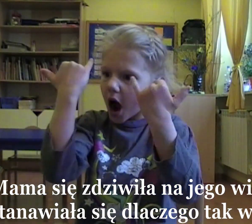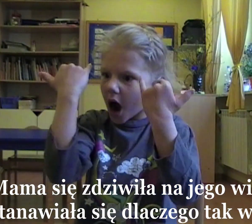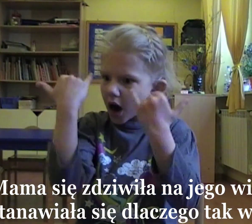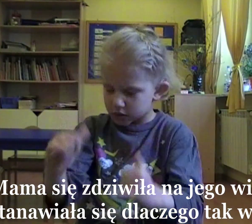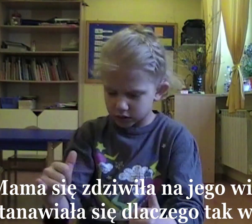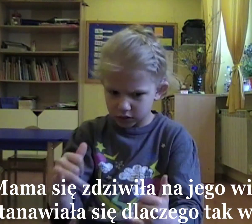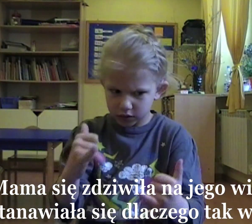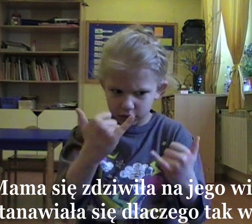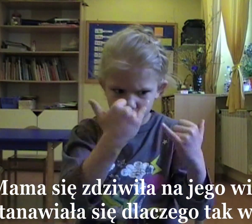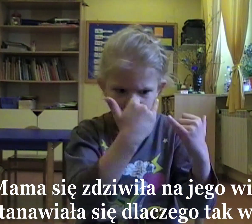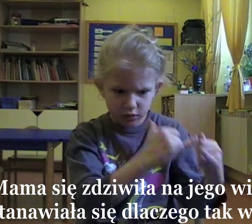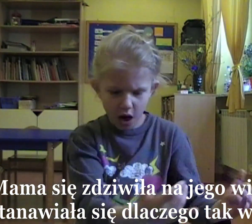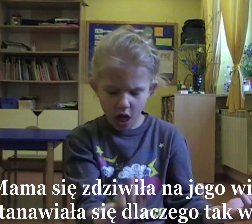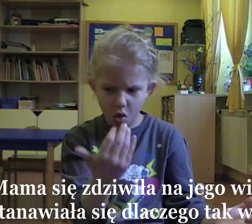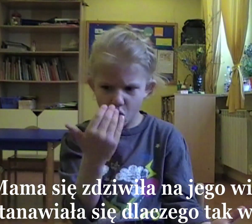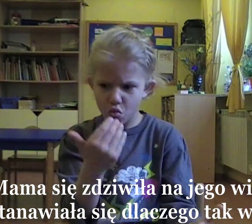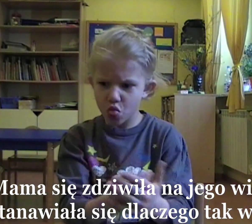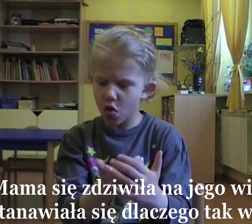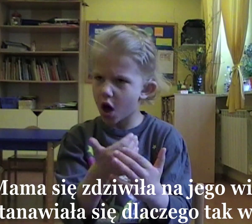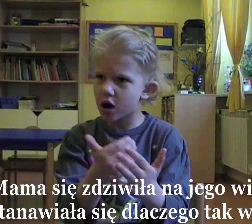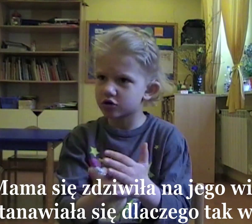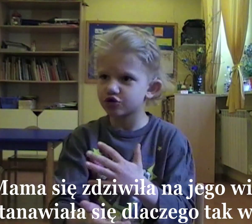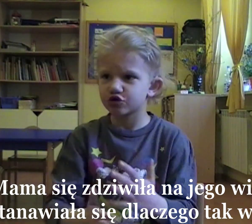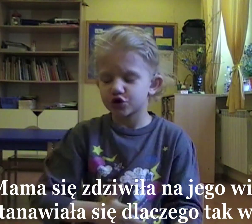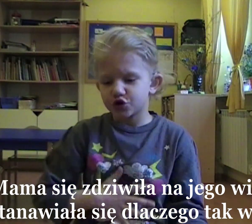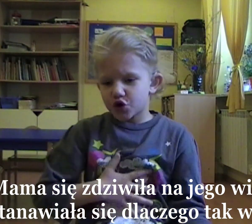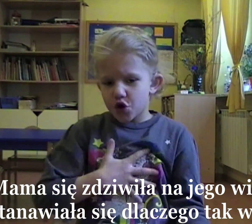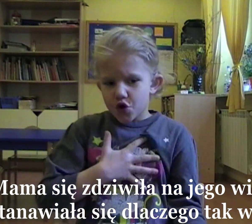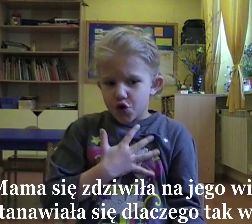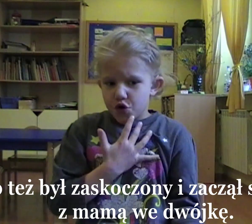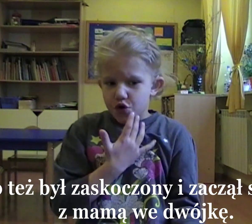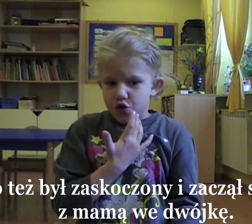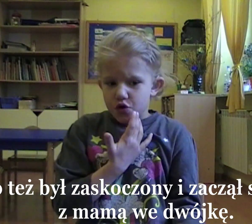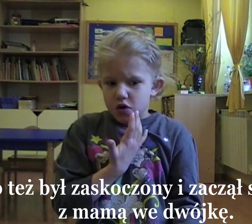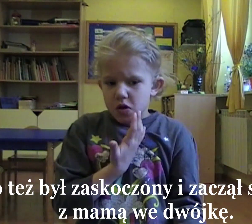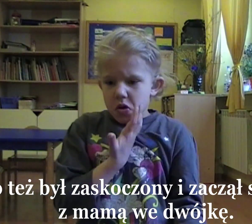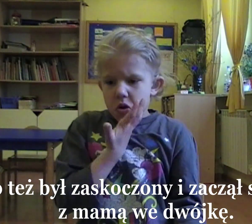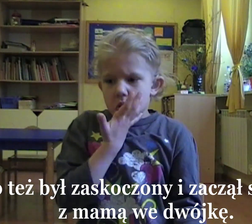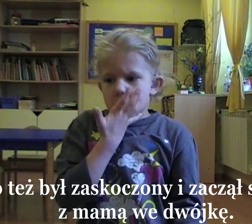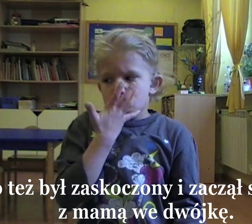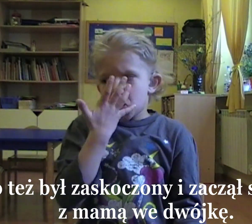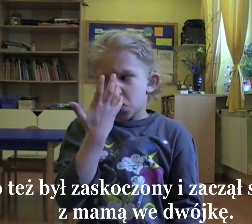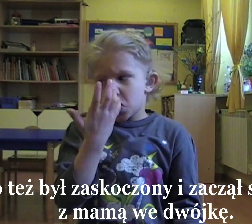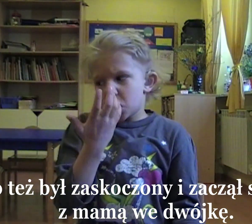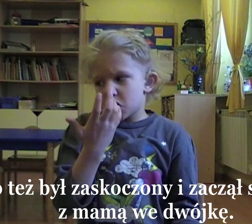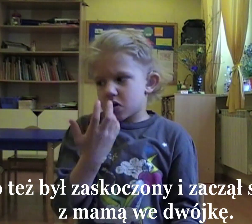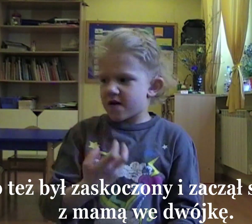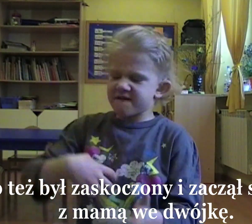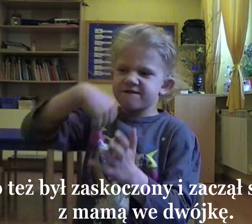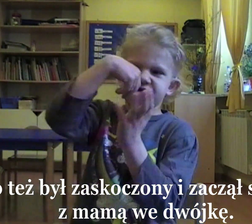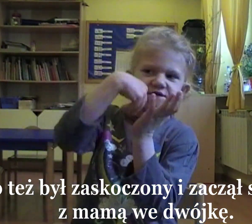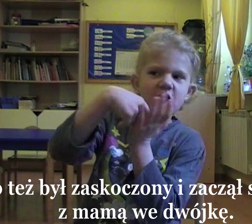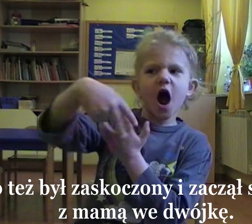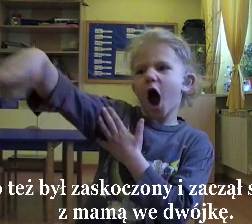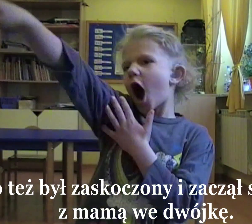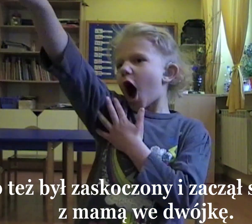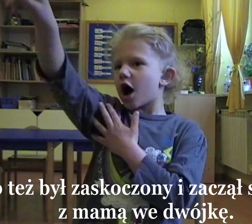się zdziwiła na jego widok i zastanawiała się, dlaczego tak wygląda. Tato też był zaskoczony